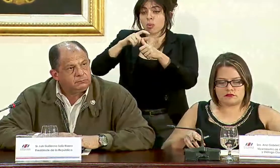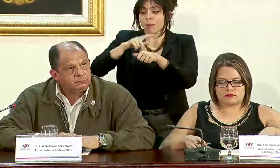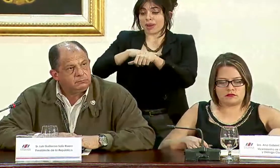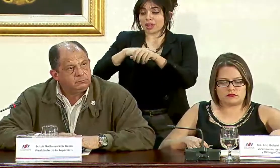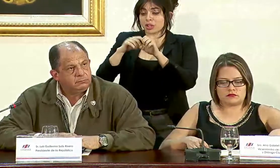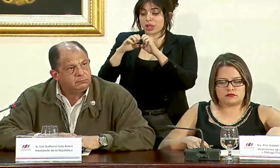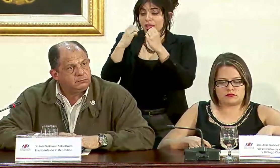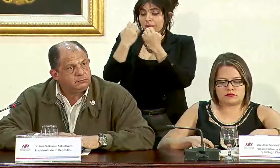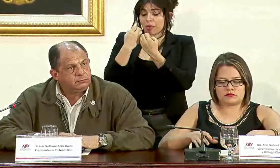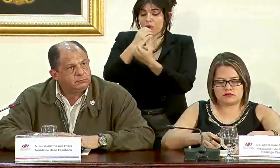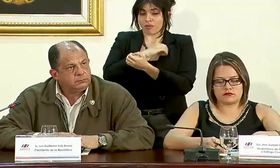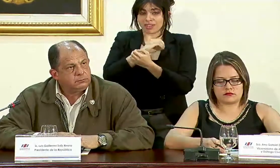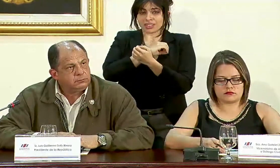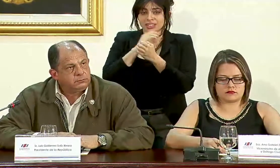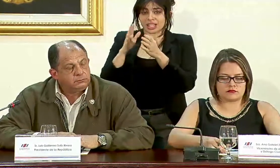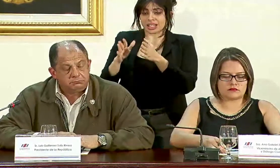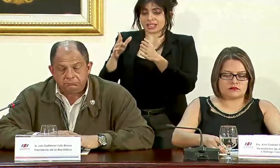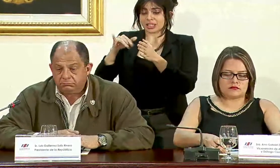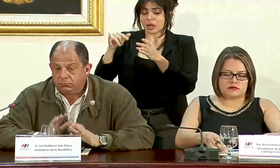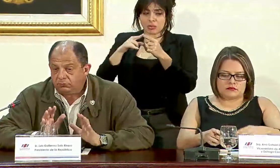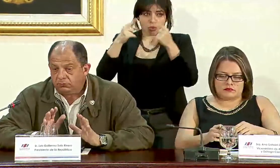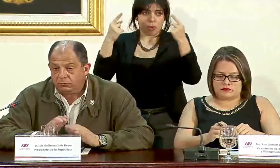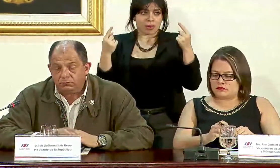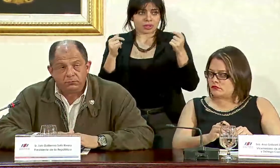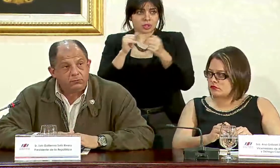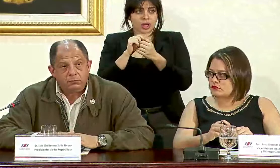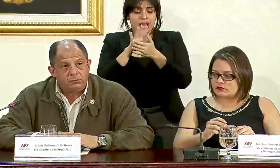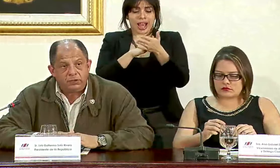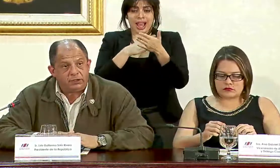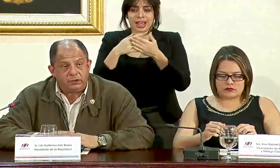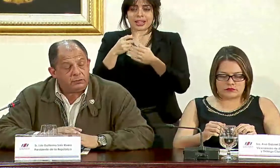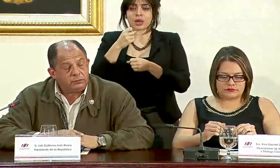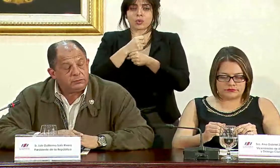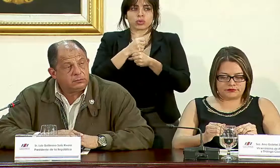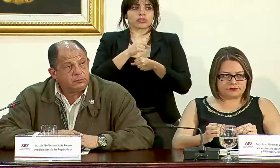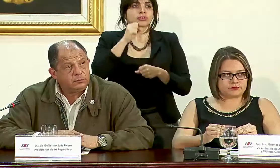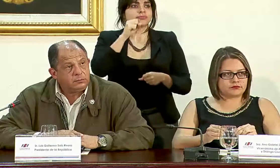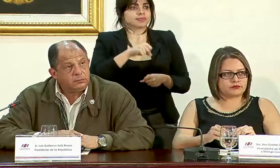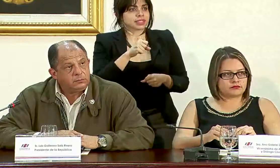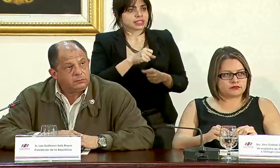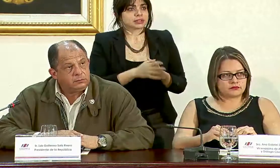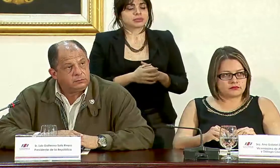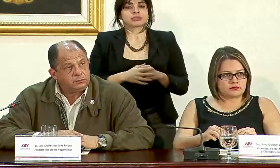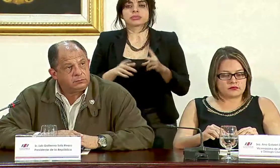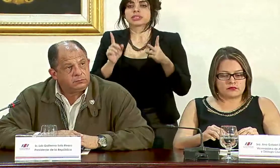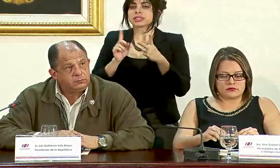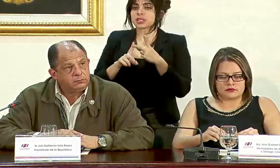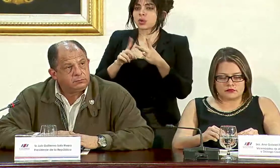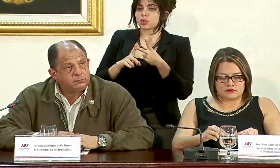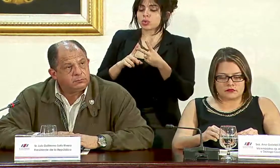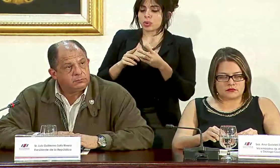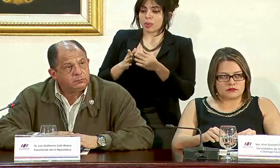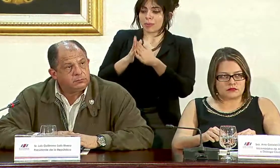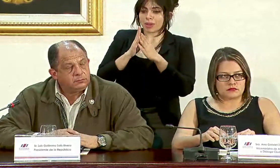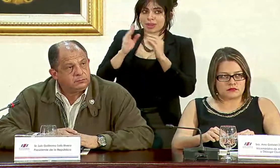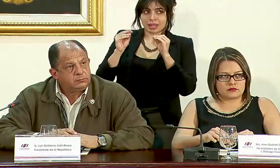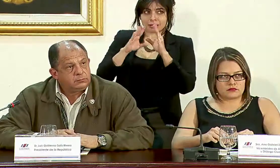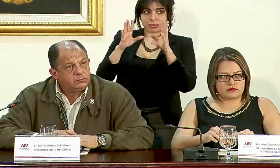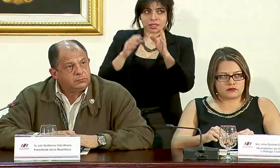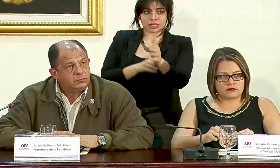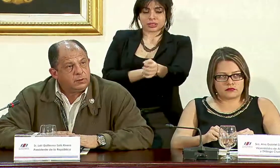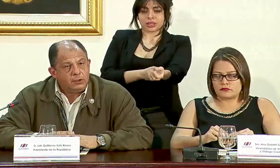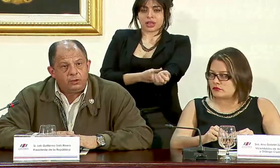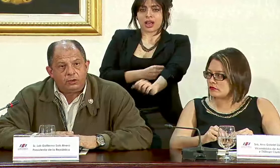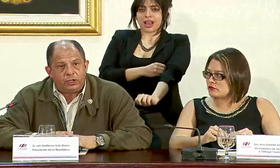oficialista pues prácticamente se encuentre en oposición con esa agenda del Ejecutivo y lo segundo le pidió transparencia entonces